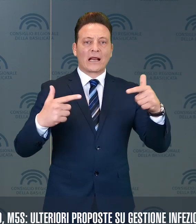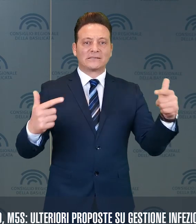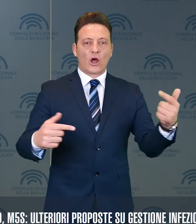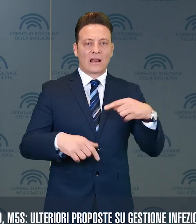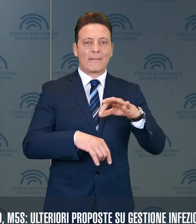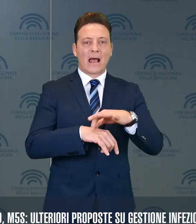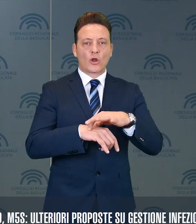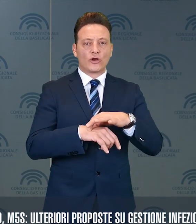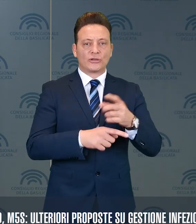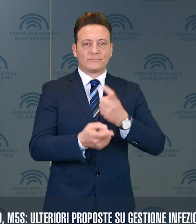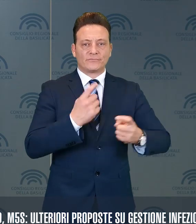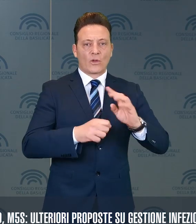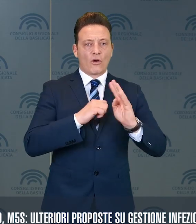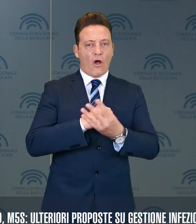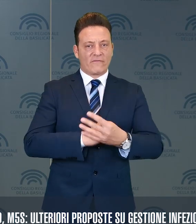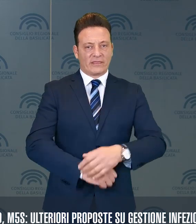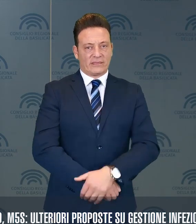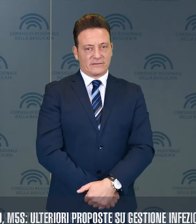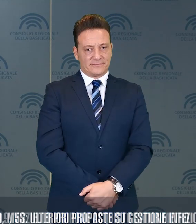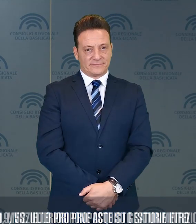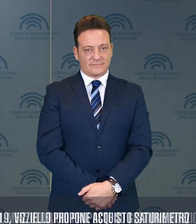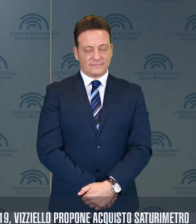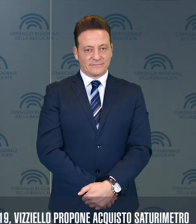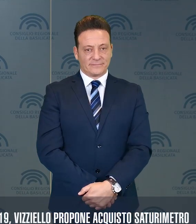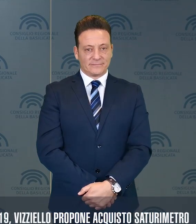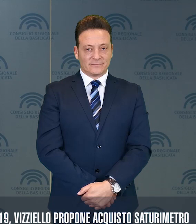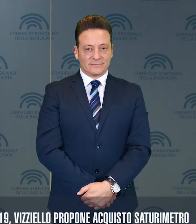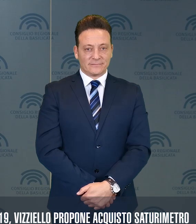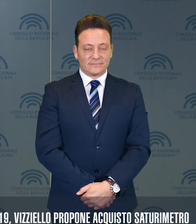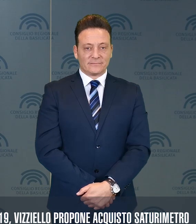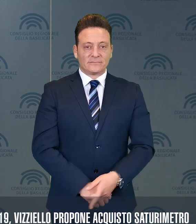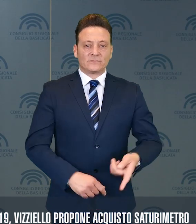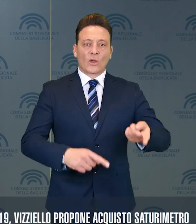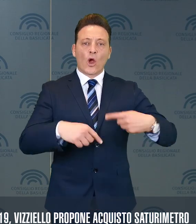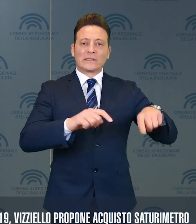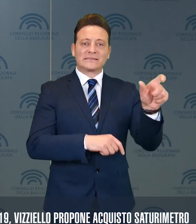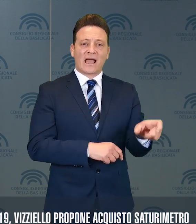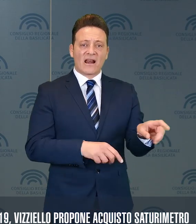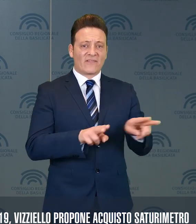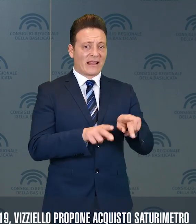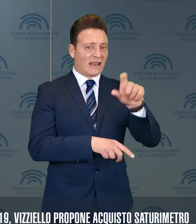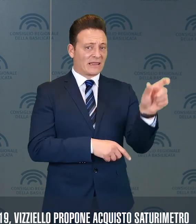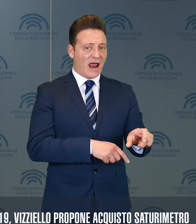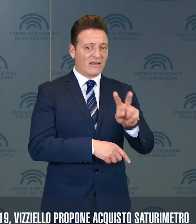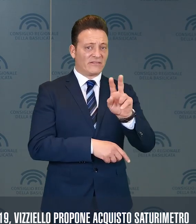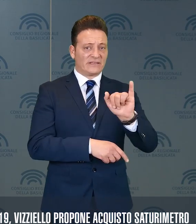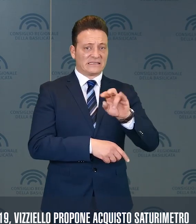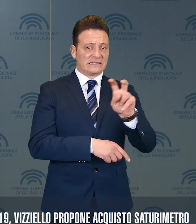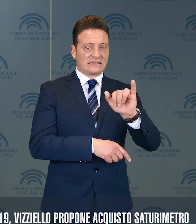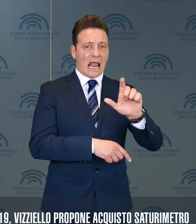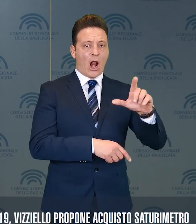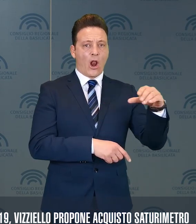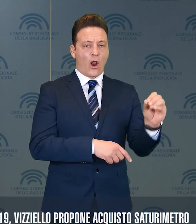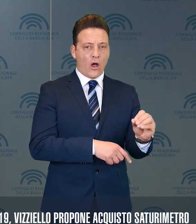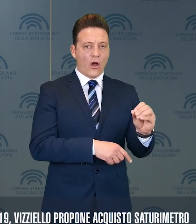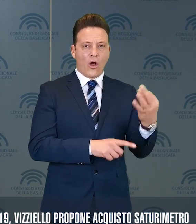patologia da Covid-19. Per il consigliere di Fratelli d'Italia, Viziello, al fine